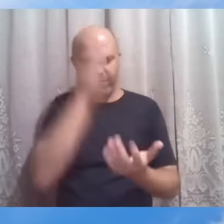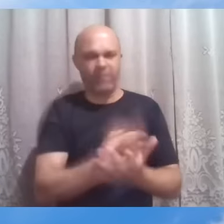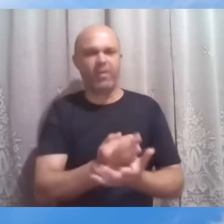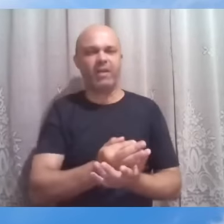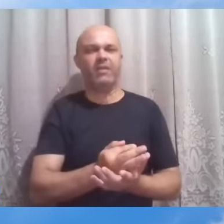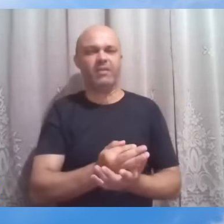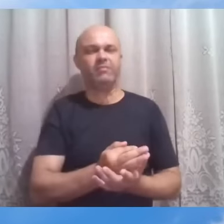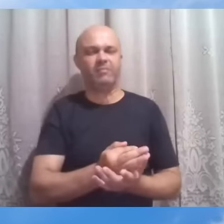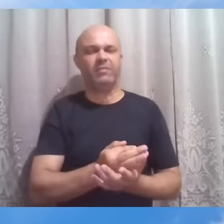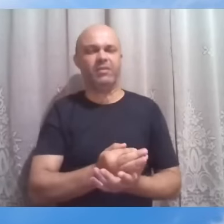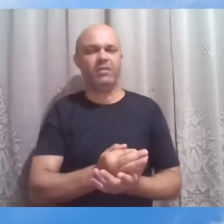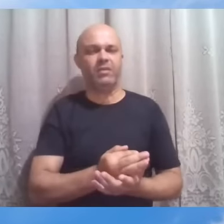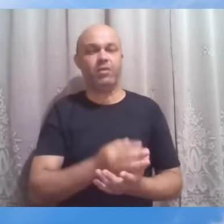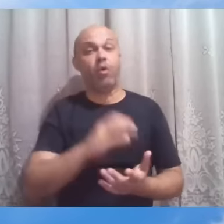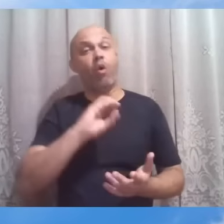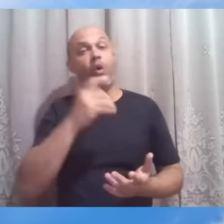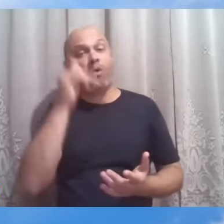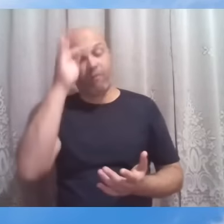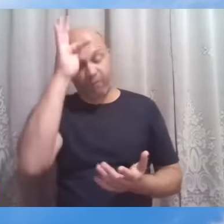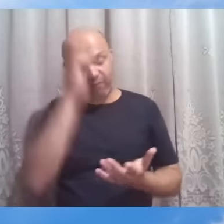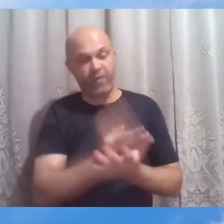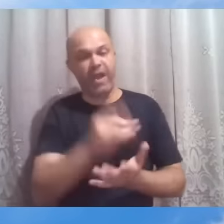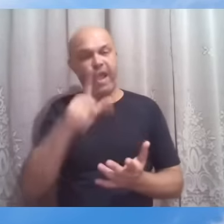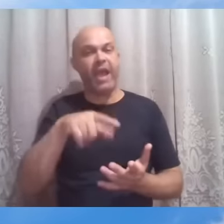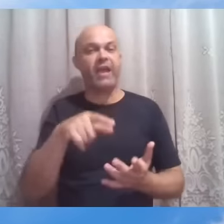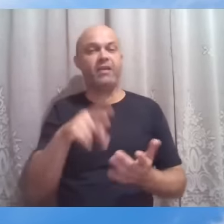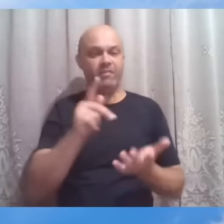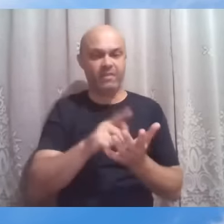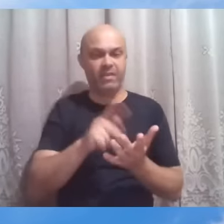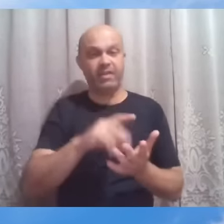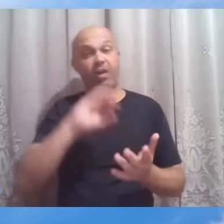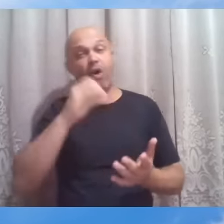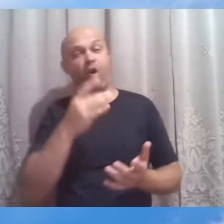ou ainda muito frágil de dirigirmos a ele.